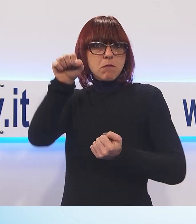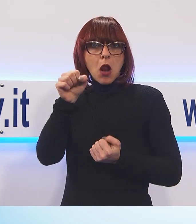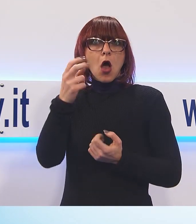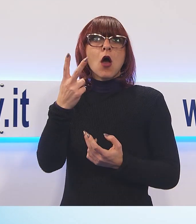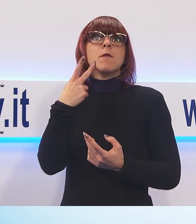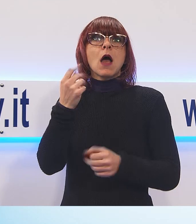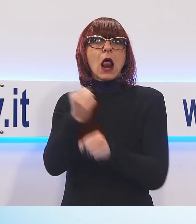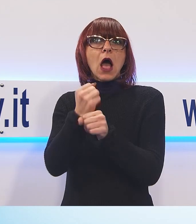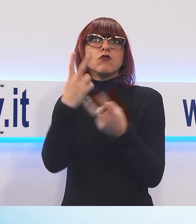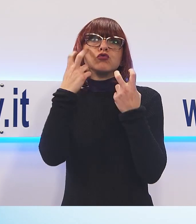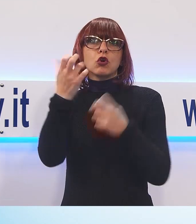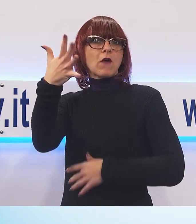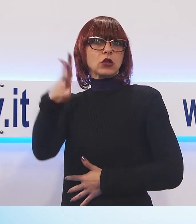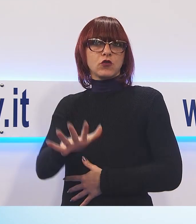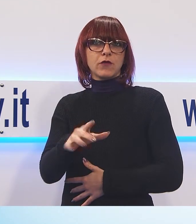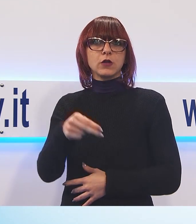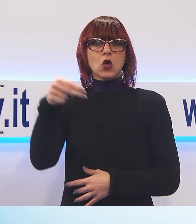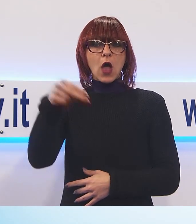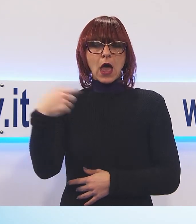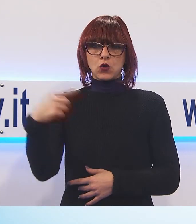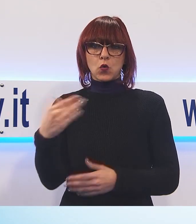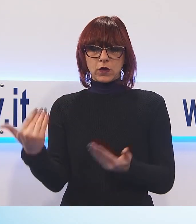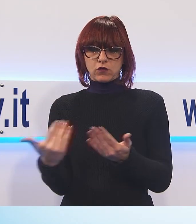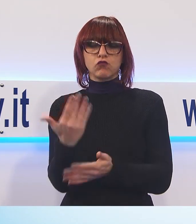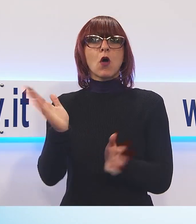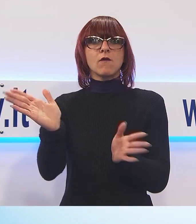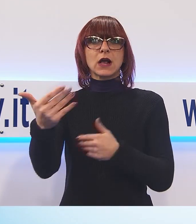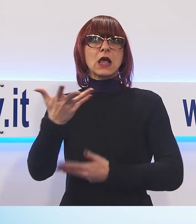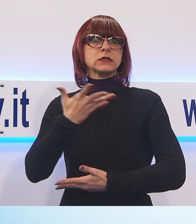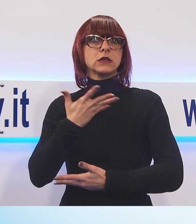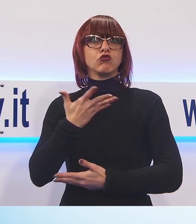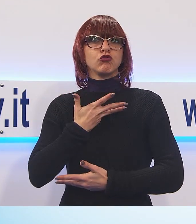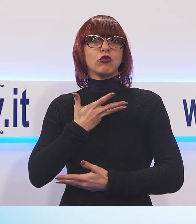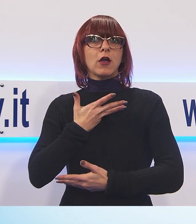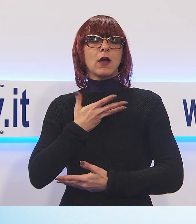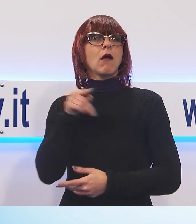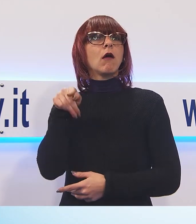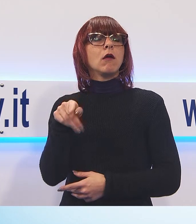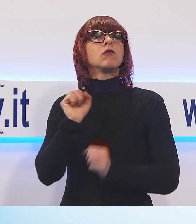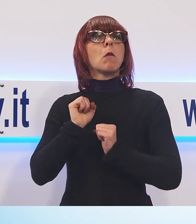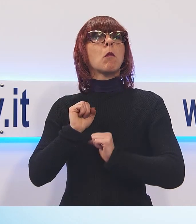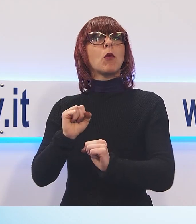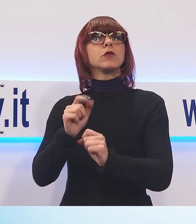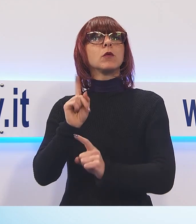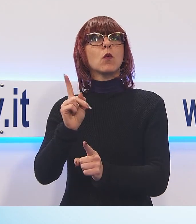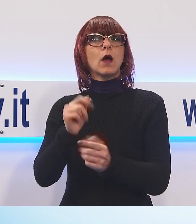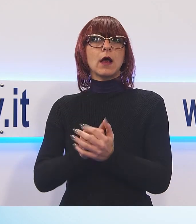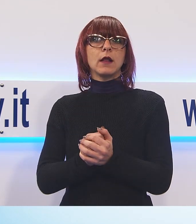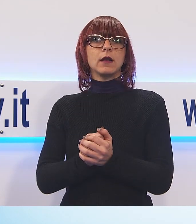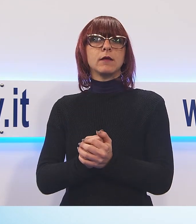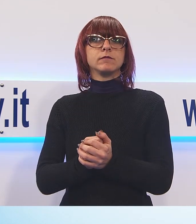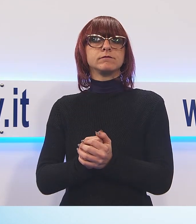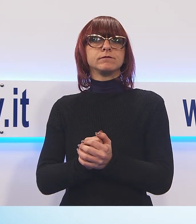Quest'anno abbiamo anche una nuova classe e per questa nuova classe ci sarà la possibilità anche di poter